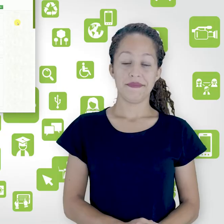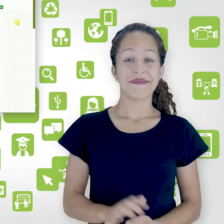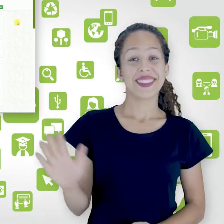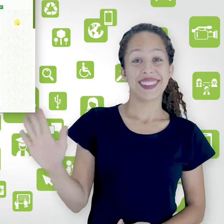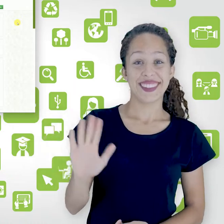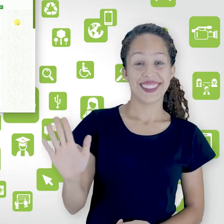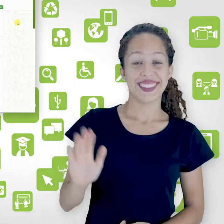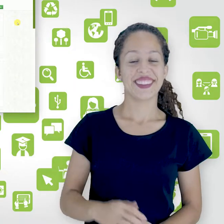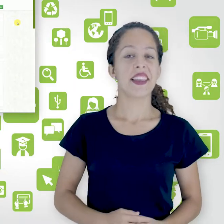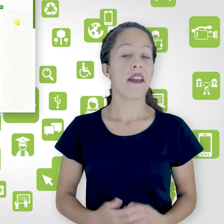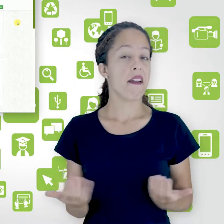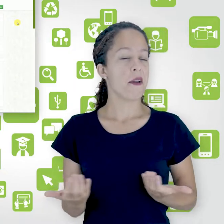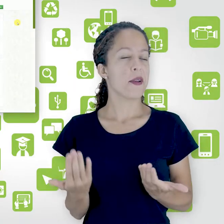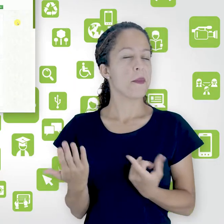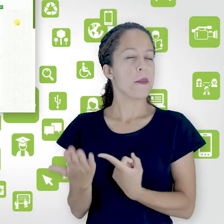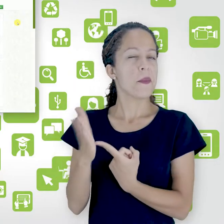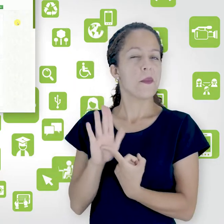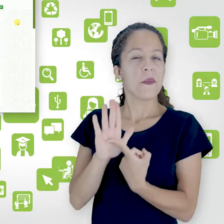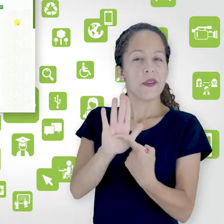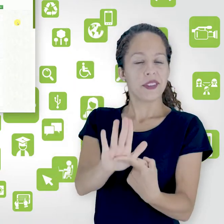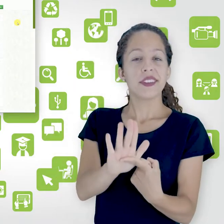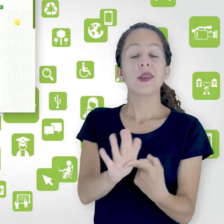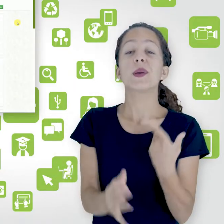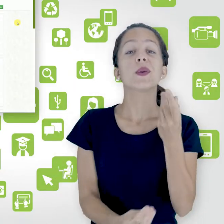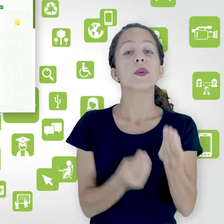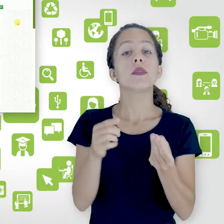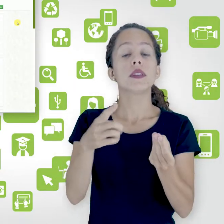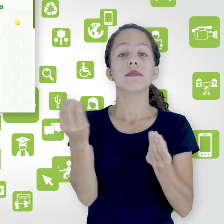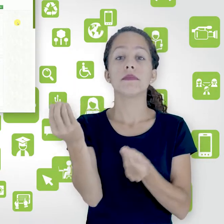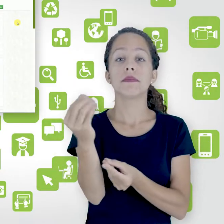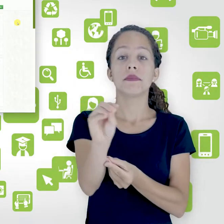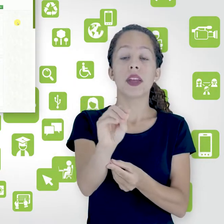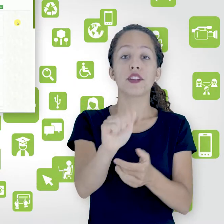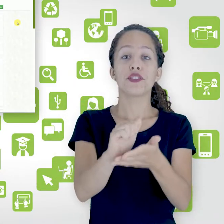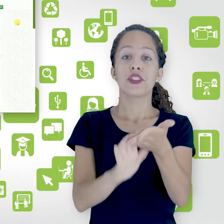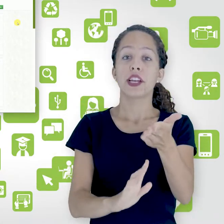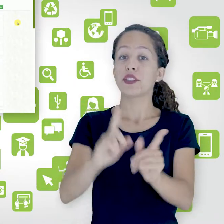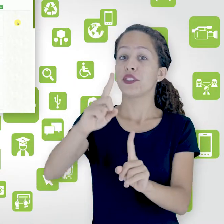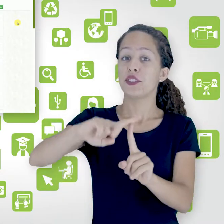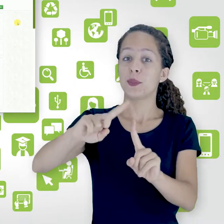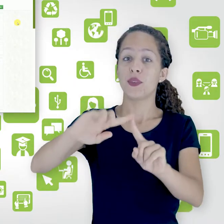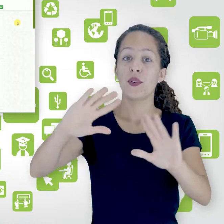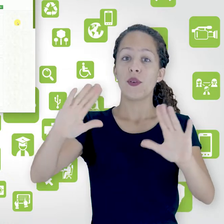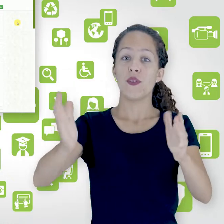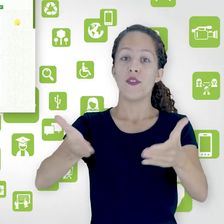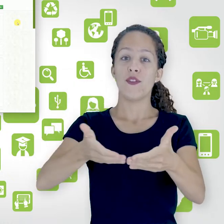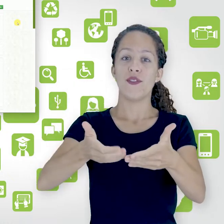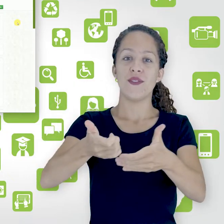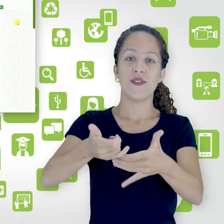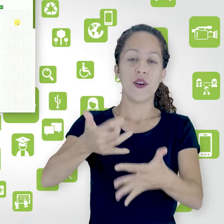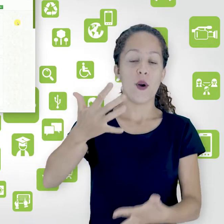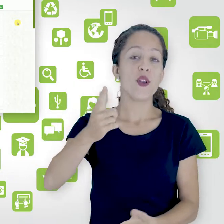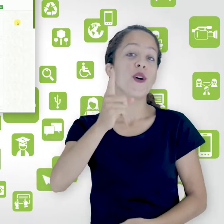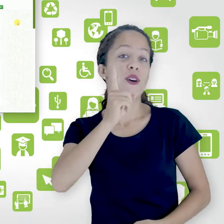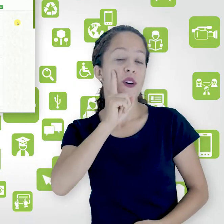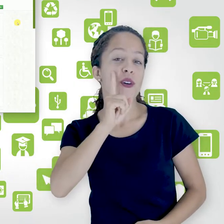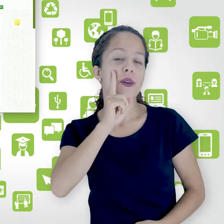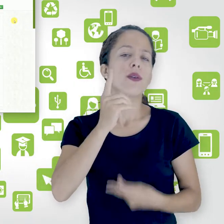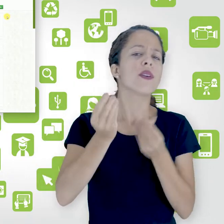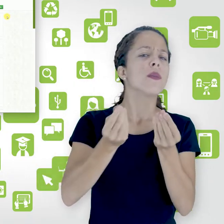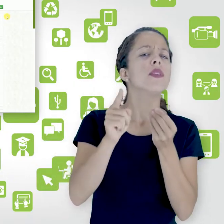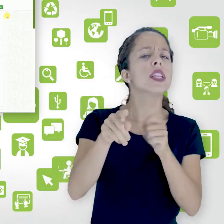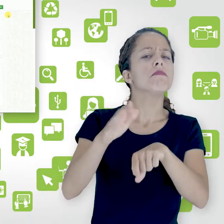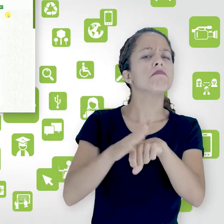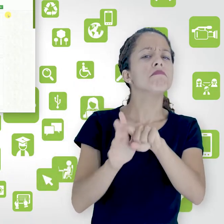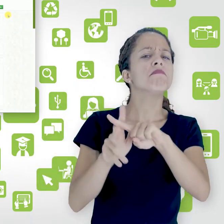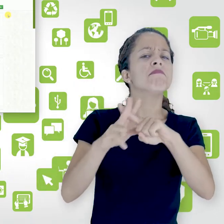olá eu quero mostrar pra você hoje como você faz para inserir uma atividade do tipo fórum e quais as configurações você